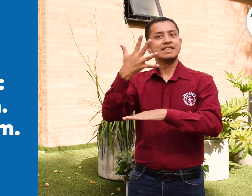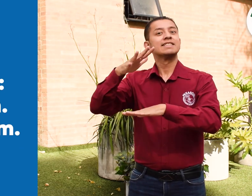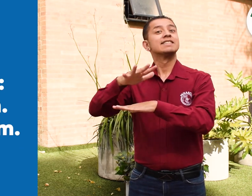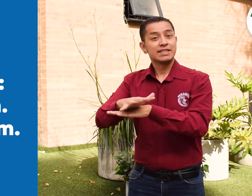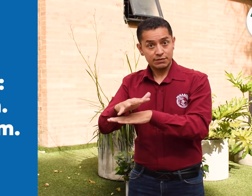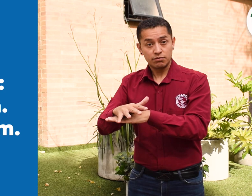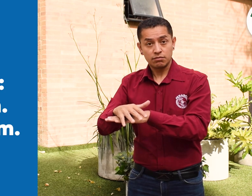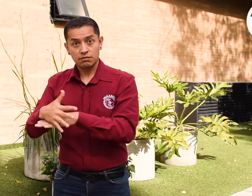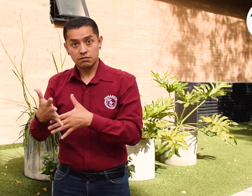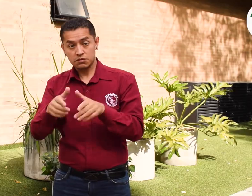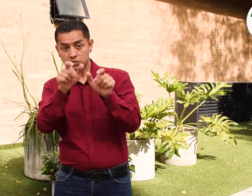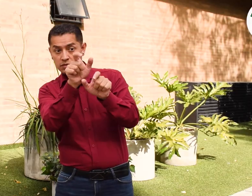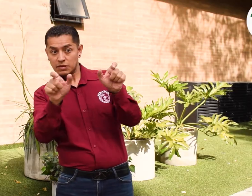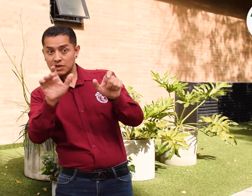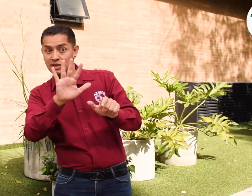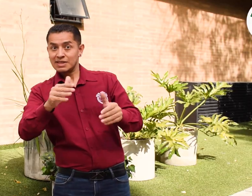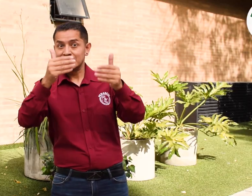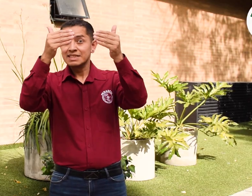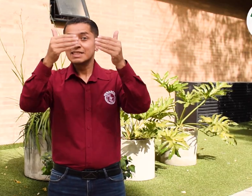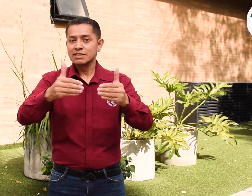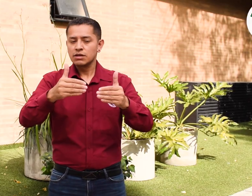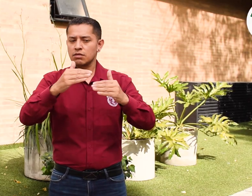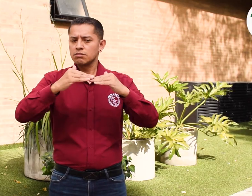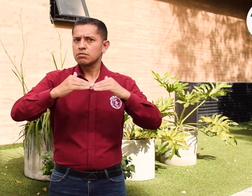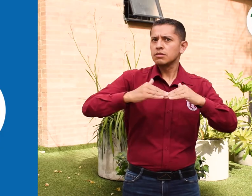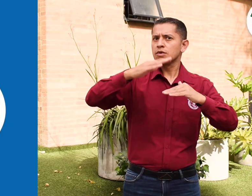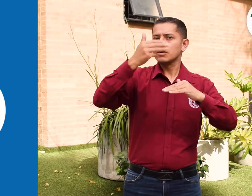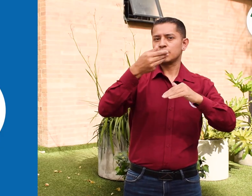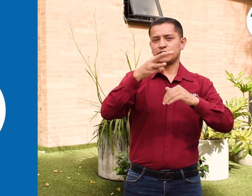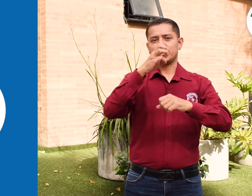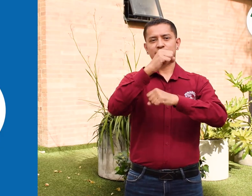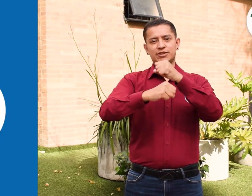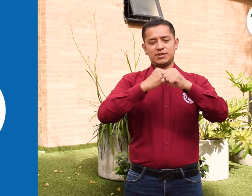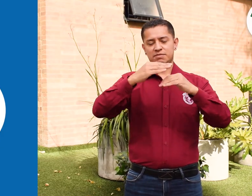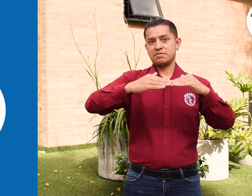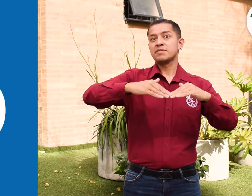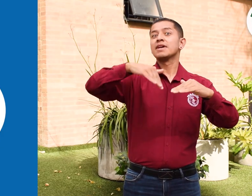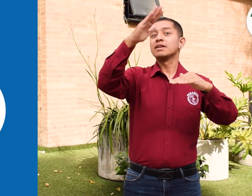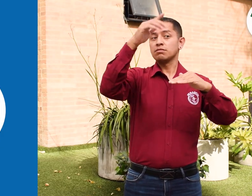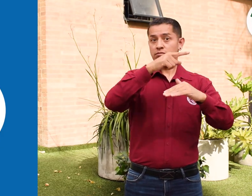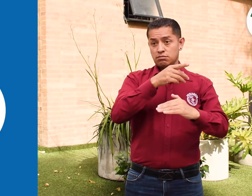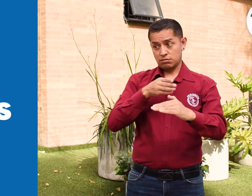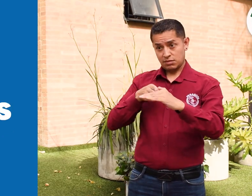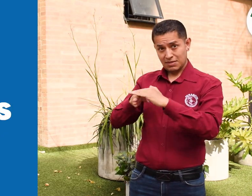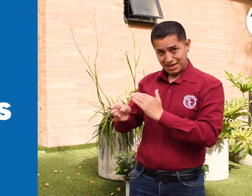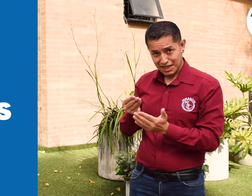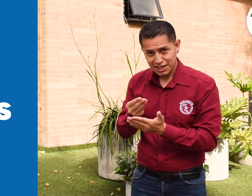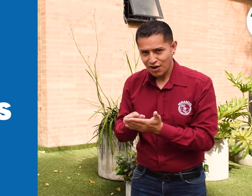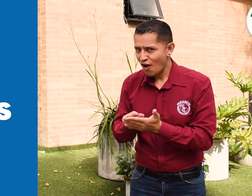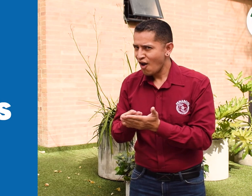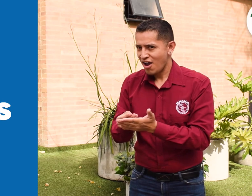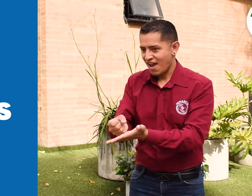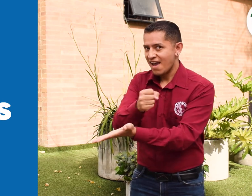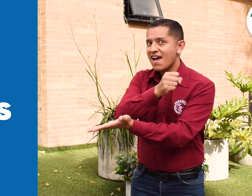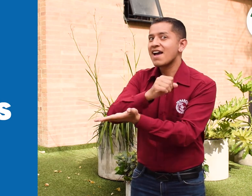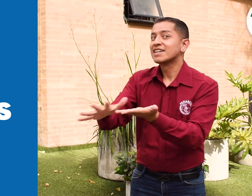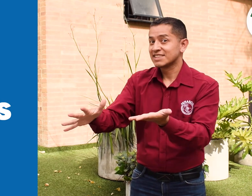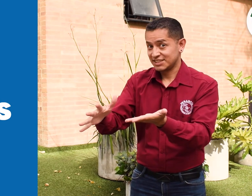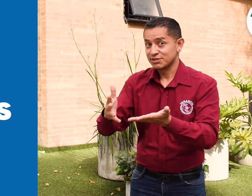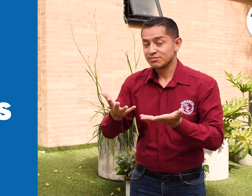Allí podrán asistir personas con discapacidad mayores de 18 años. Además, la entrada no tendrá costo, será